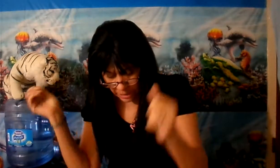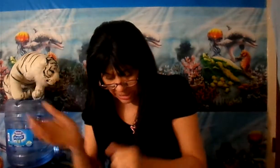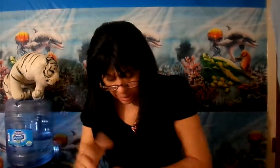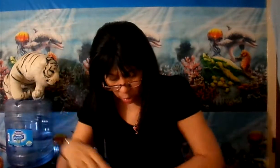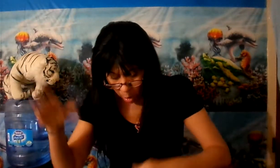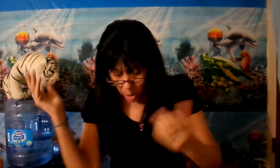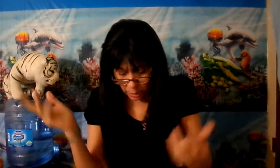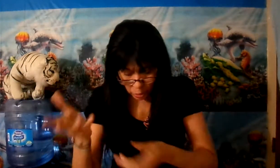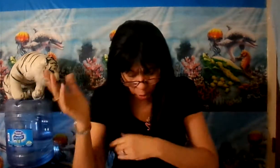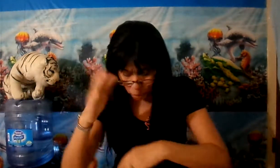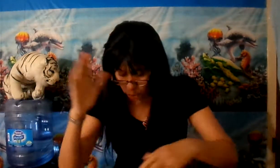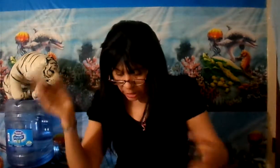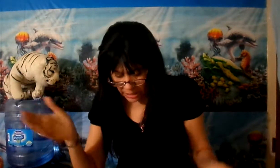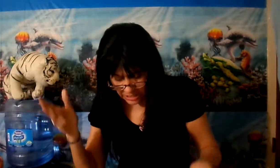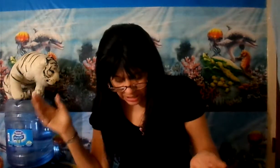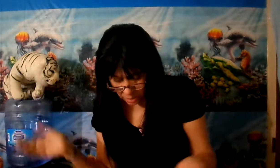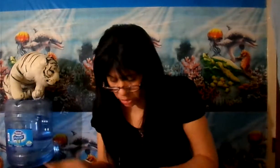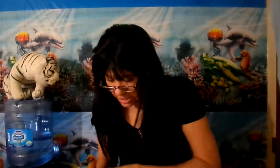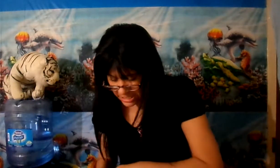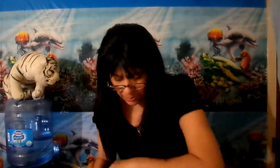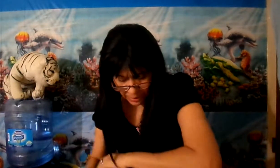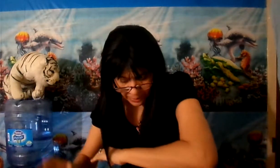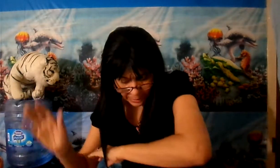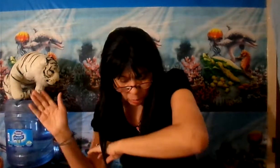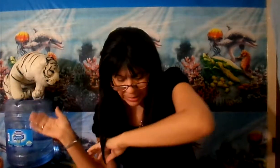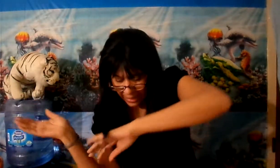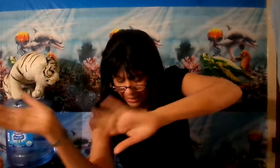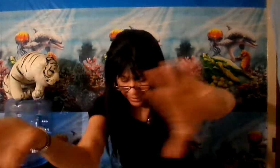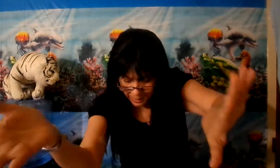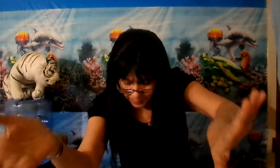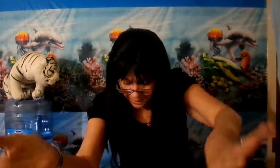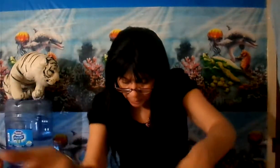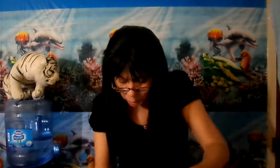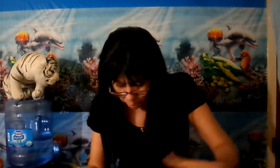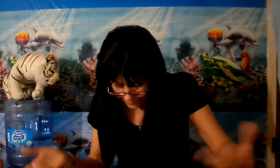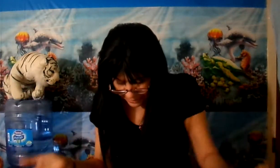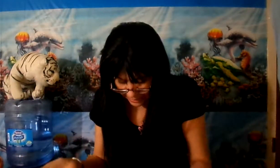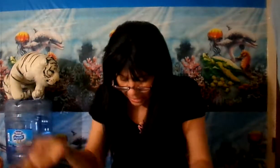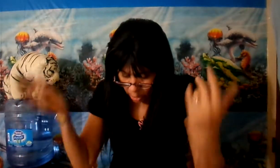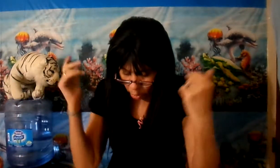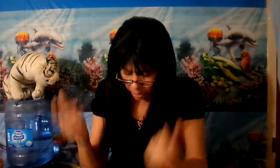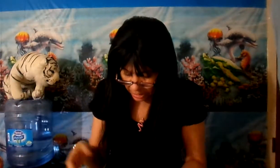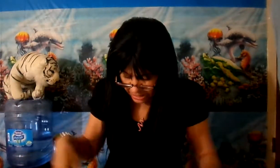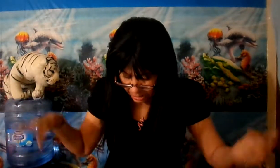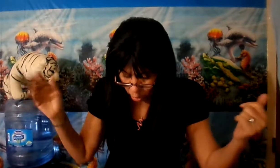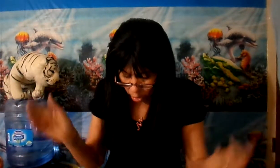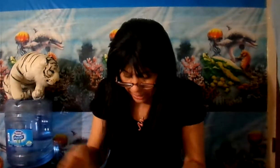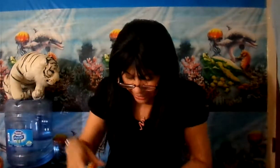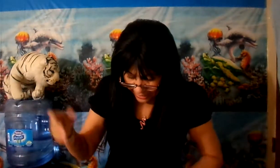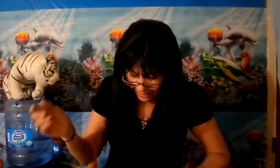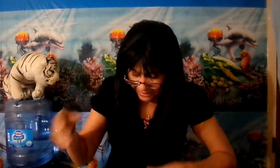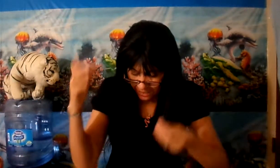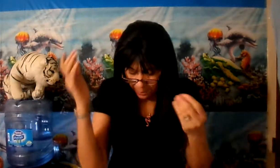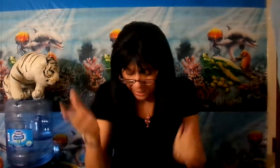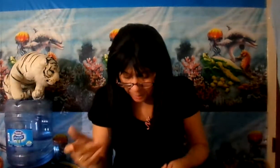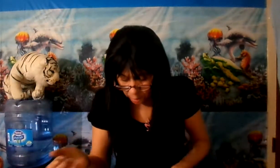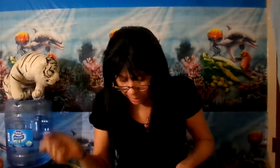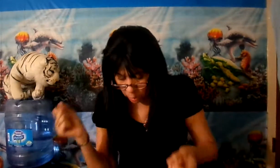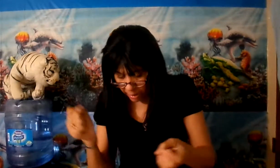sentido, todo no tiene sentido, ni simplemente no está enviando gente, correcta, sino gente de México que lo que